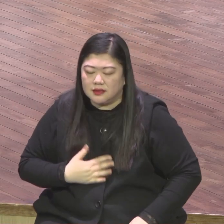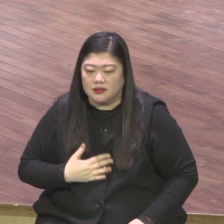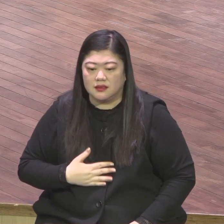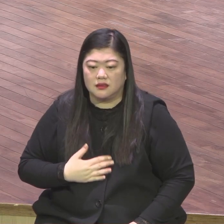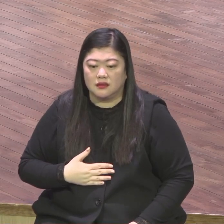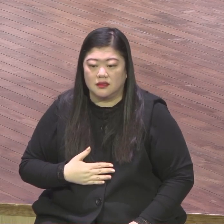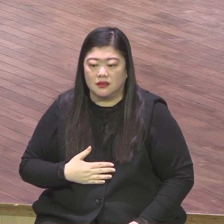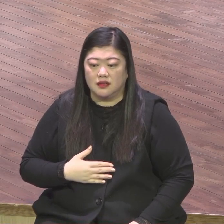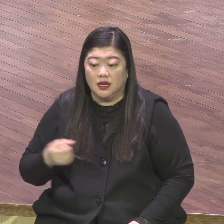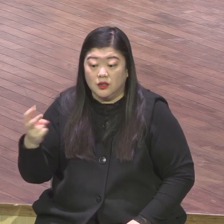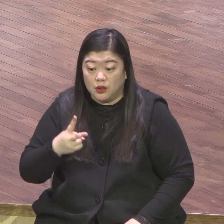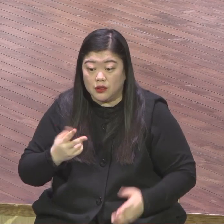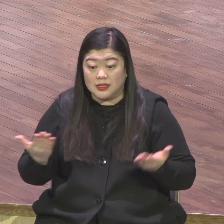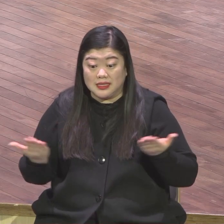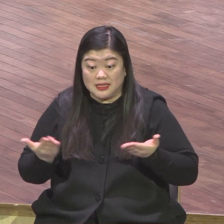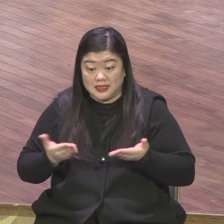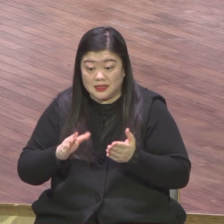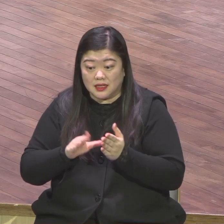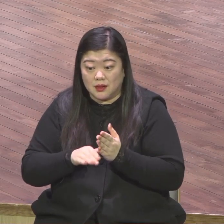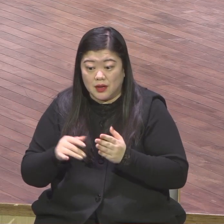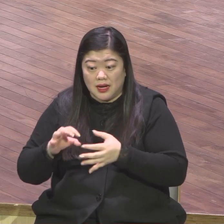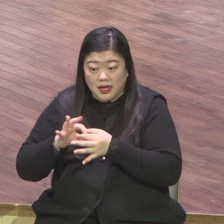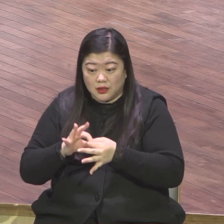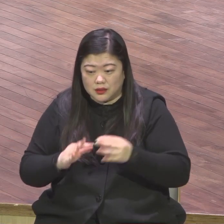끝까지 하나님이 역사하시더라구요